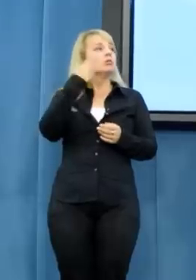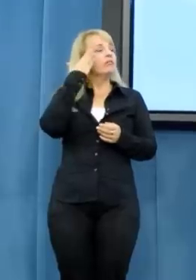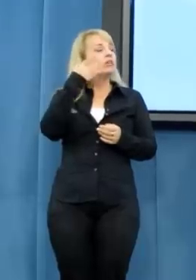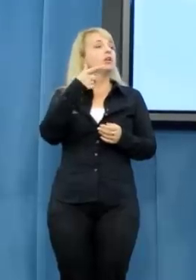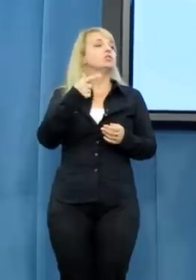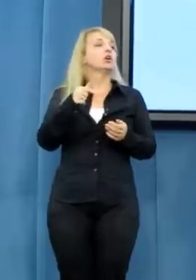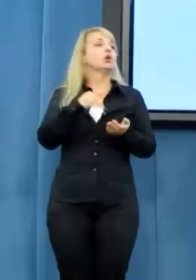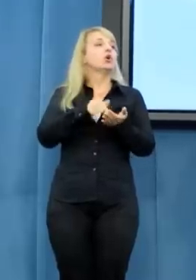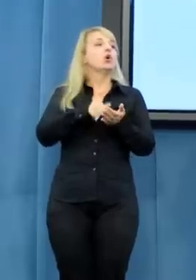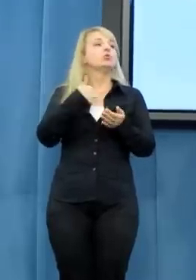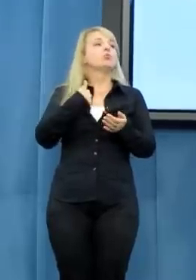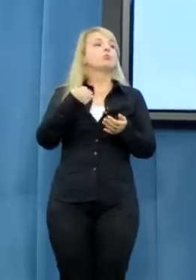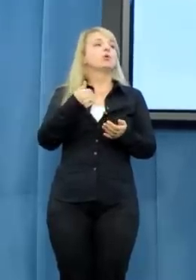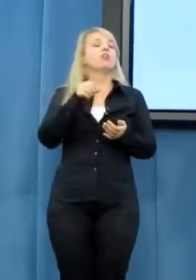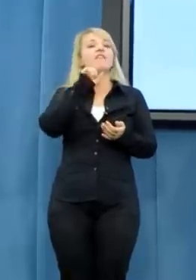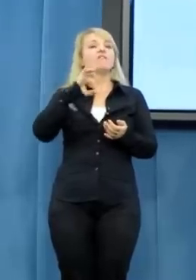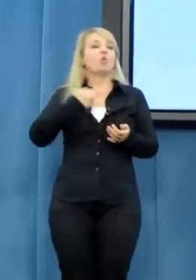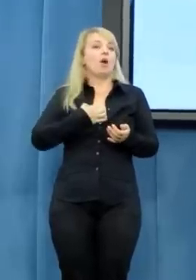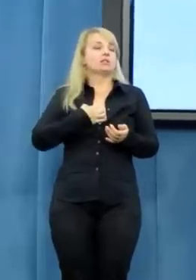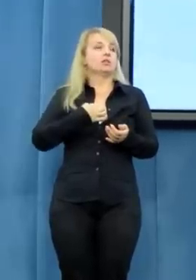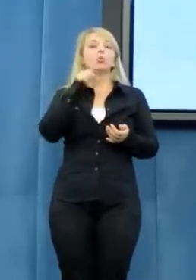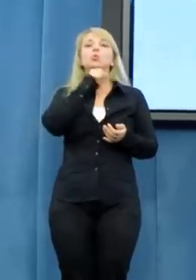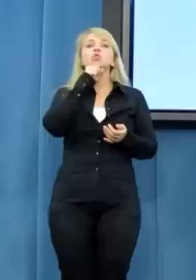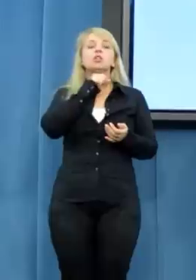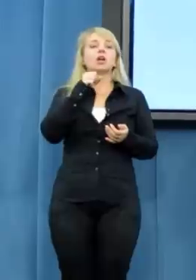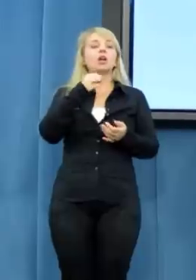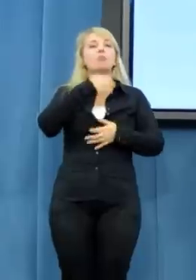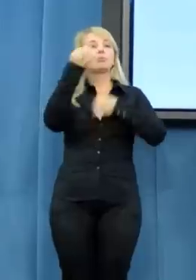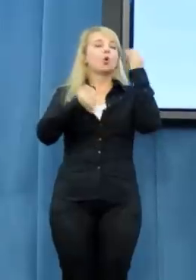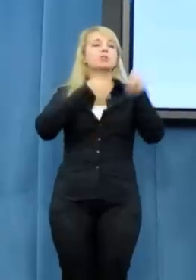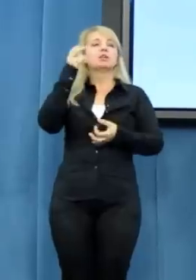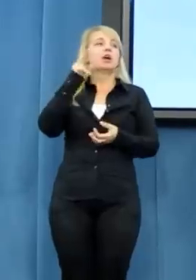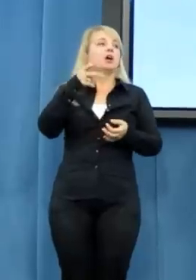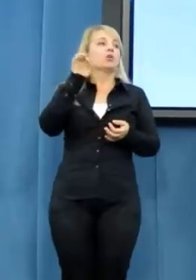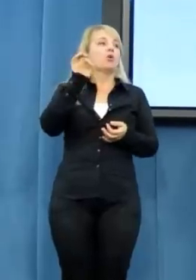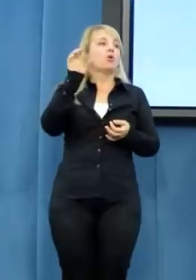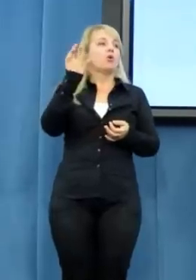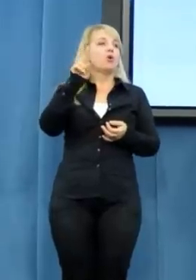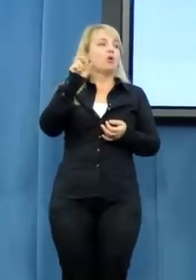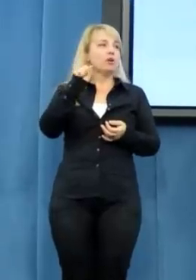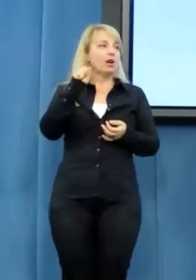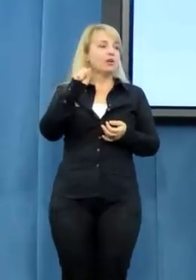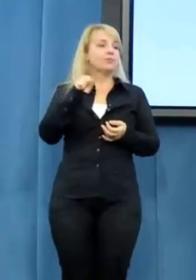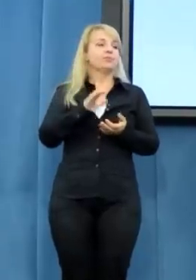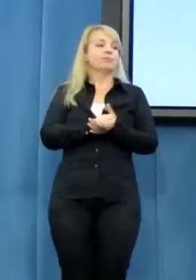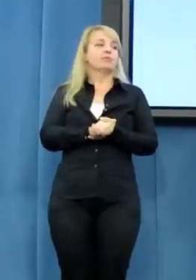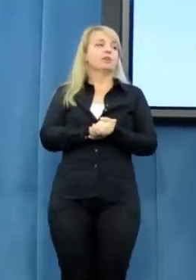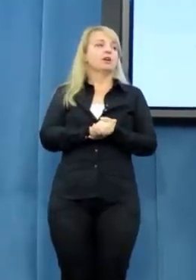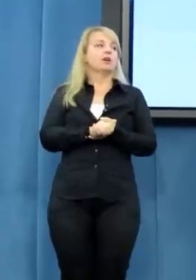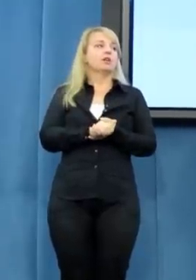to był własny użytek Pani Jackowskiej? Bo chyba ona tutaj po prostu się nie wypowiadała na ten temat. Ja